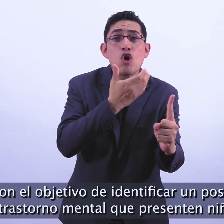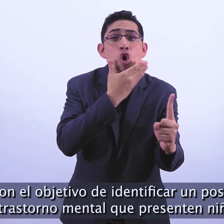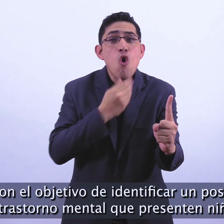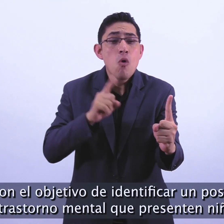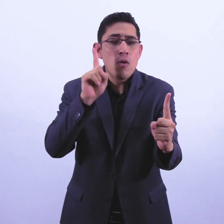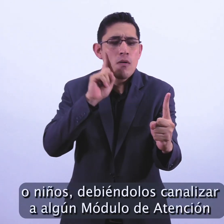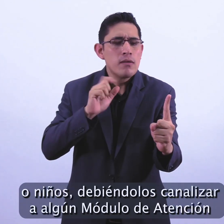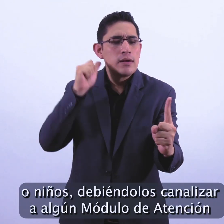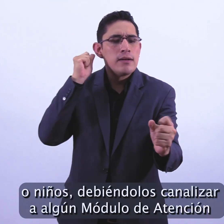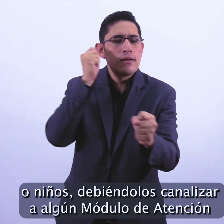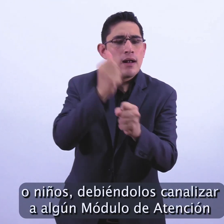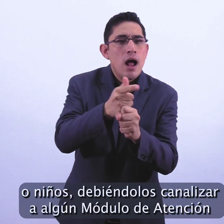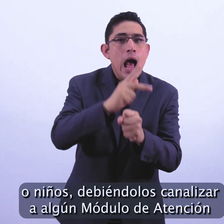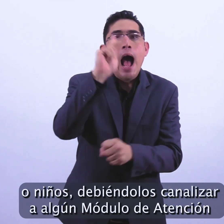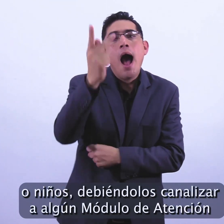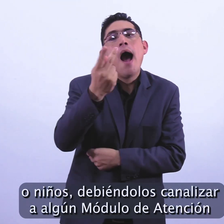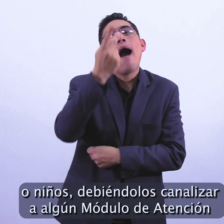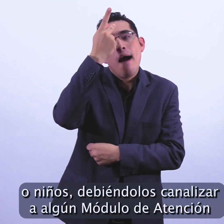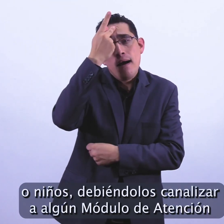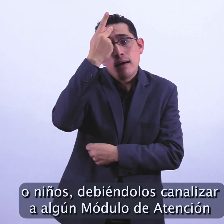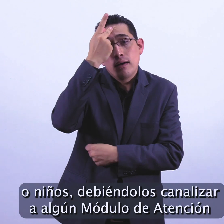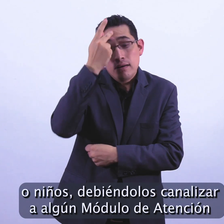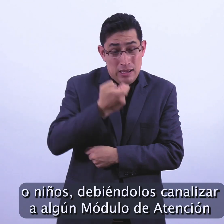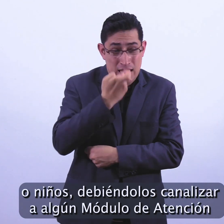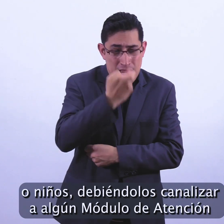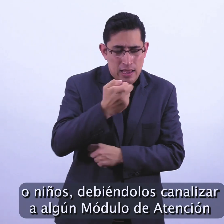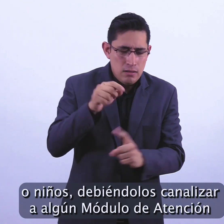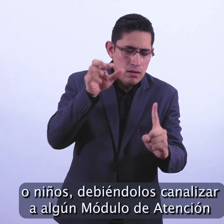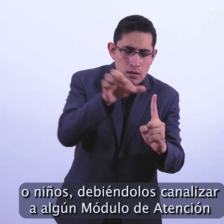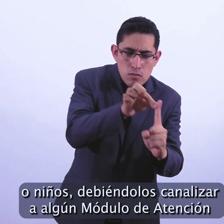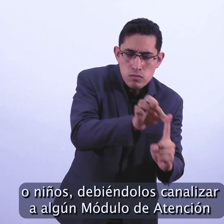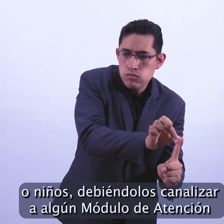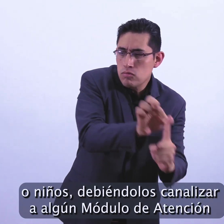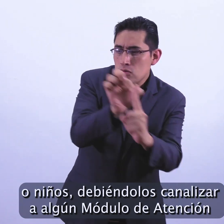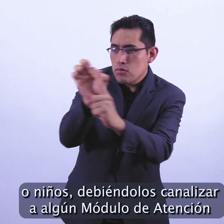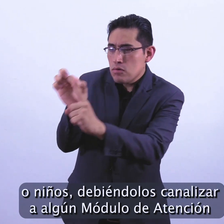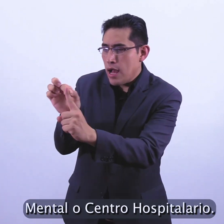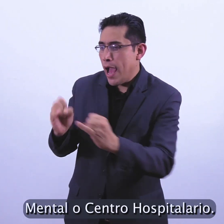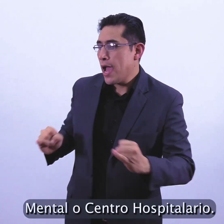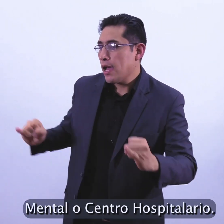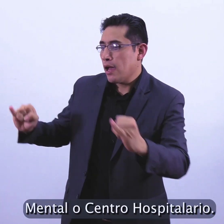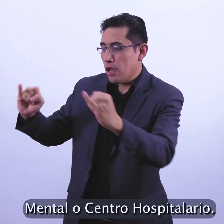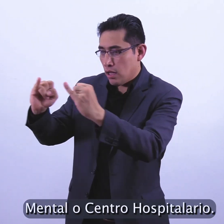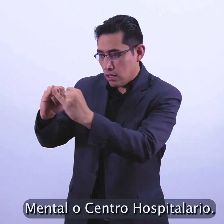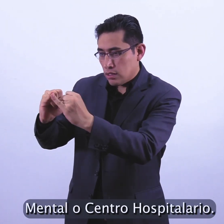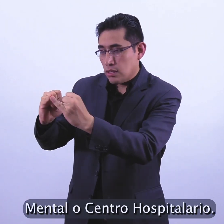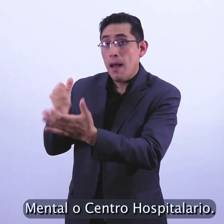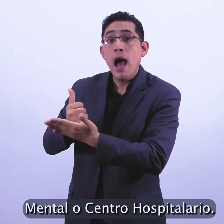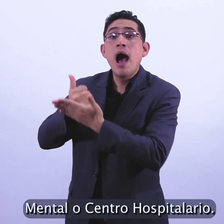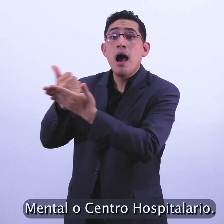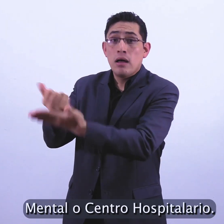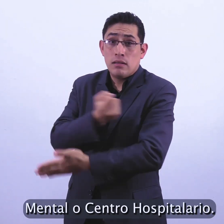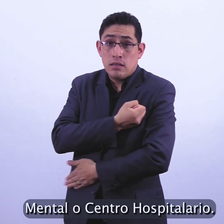niñas o niños, debiéndolos canalizar a algún módulo de atención mental o centro hospitalario.